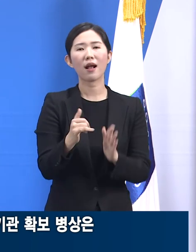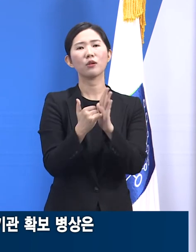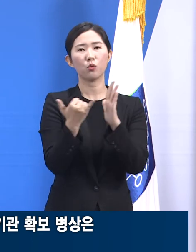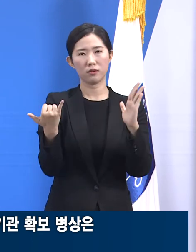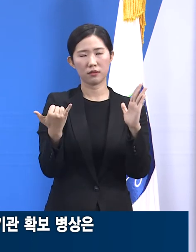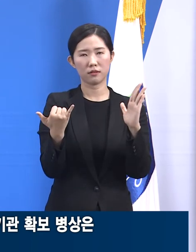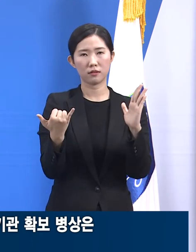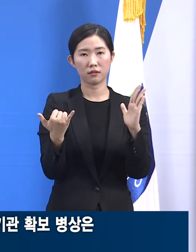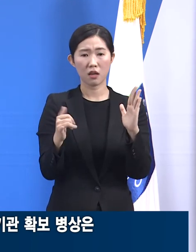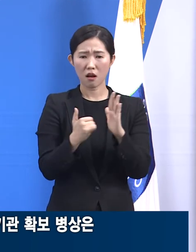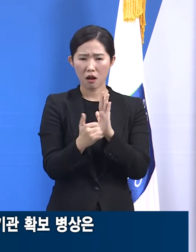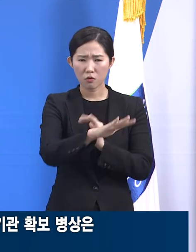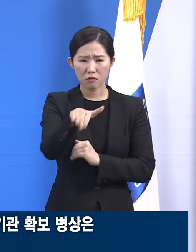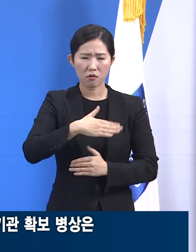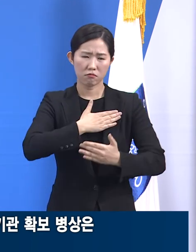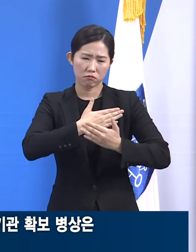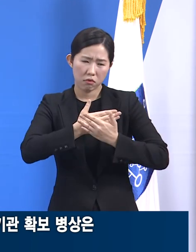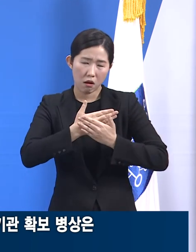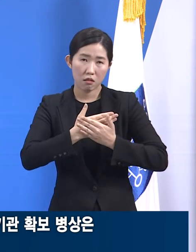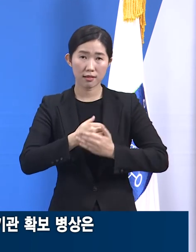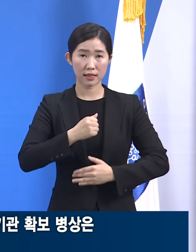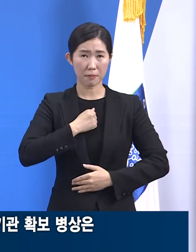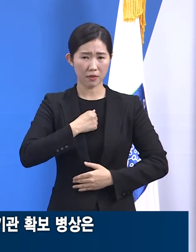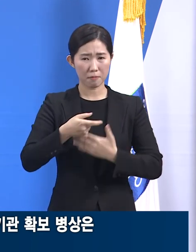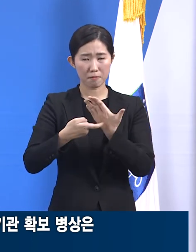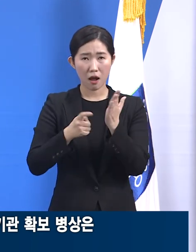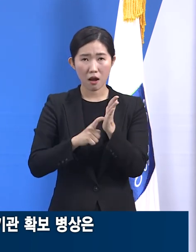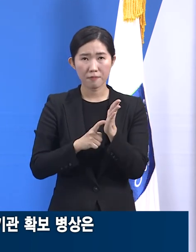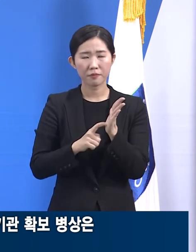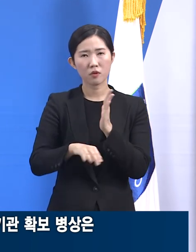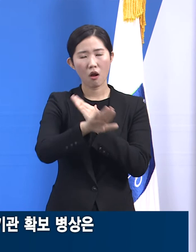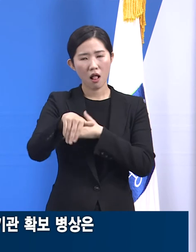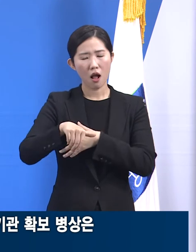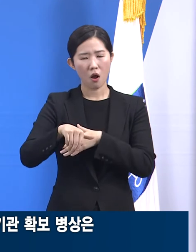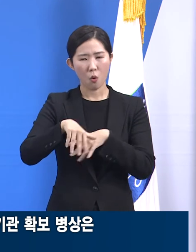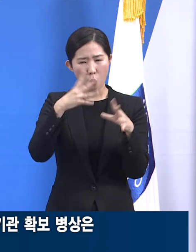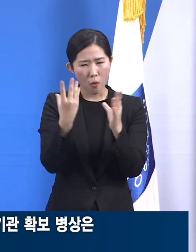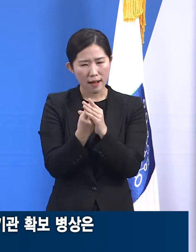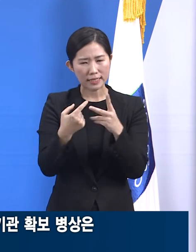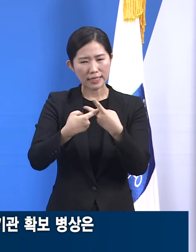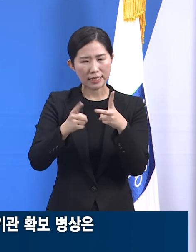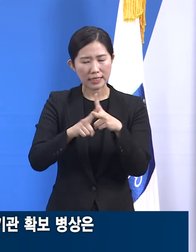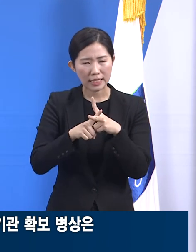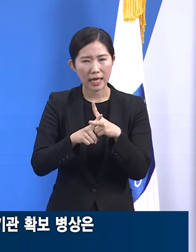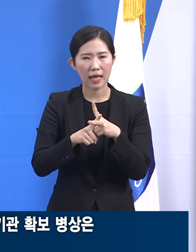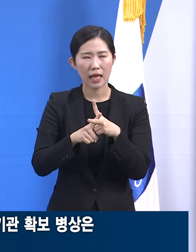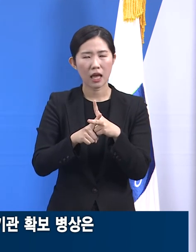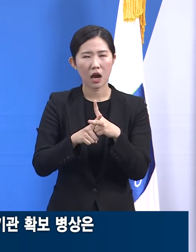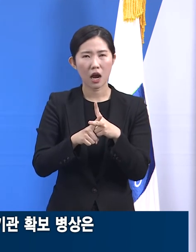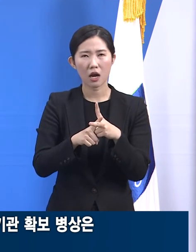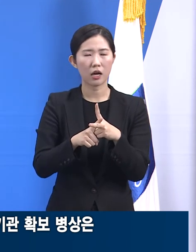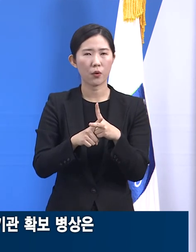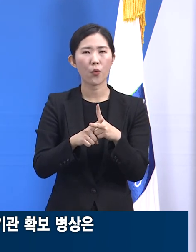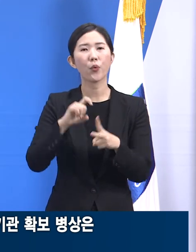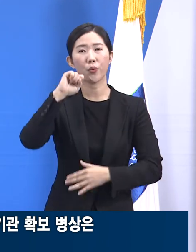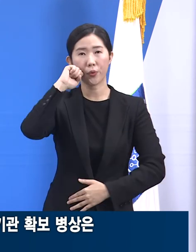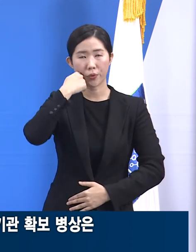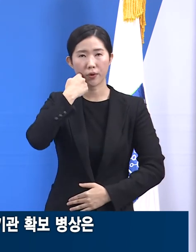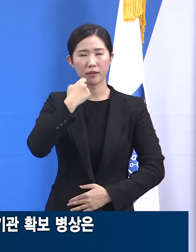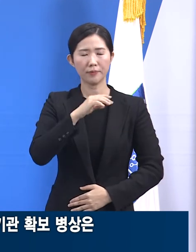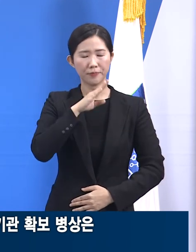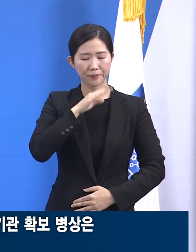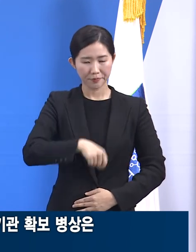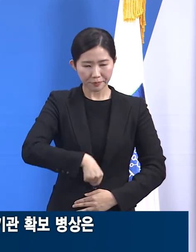불안하고 답답했던 마음을 저희가 다 헤아릴 수는 없을 것입니다. 진심을 담아 송구한 마음을